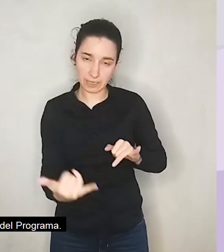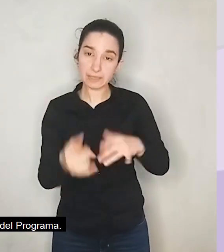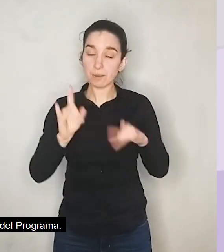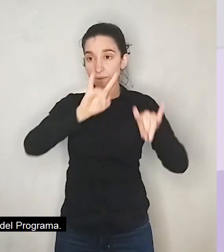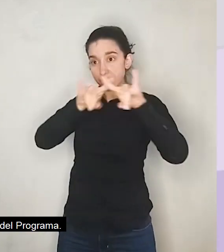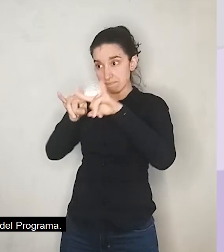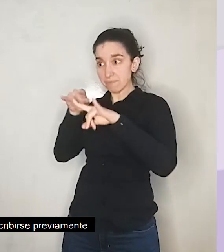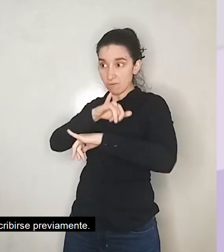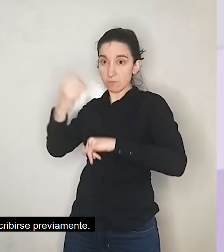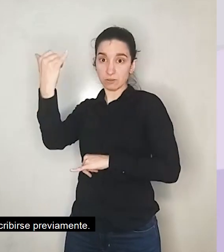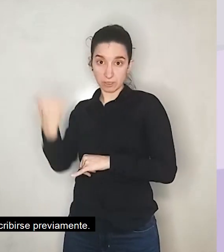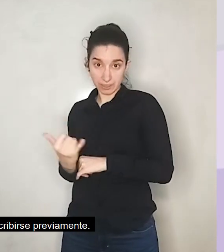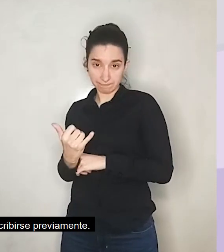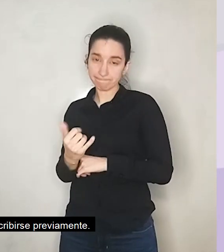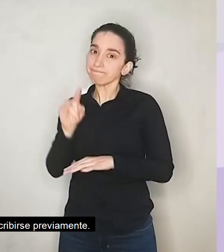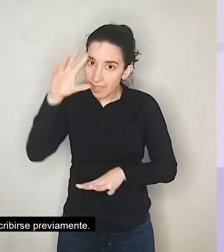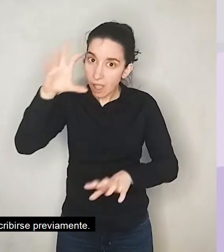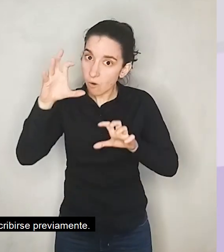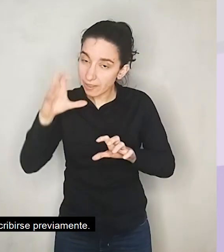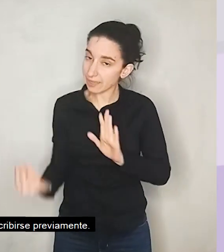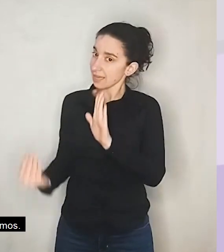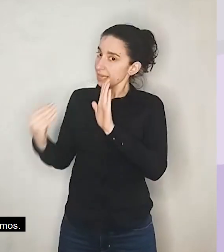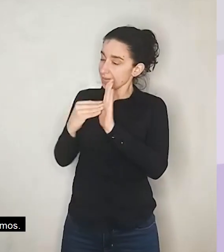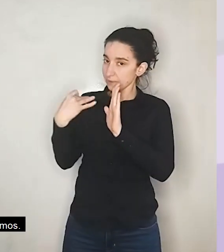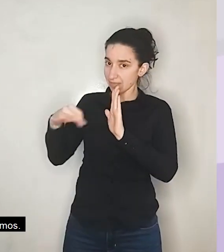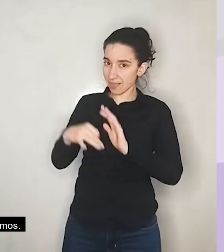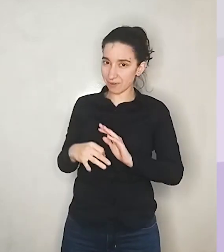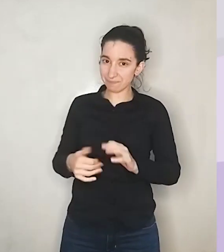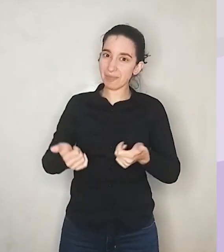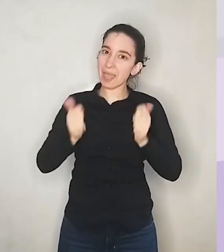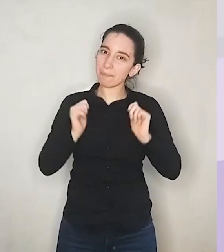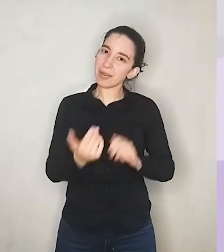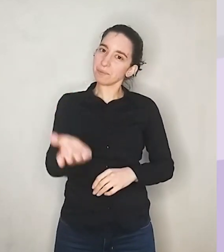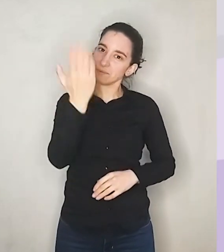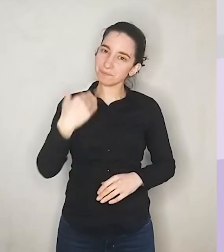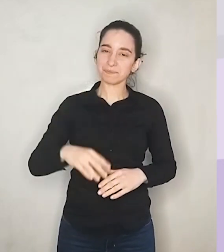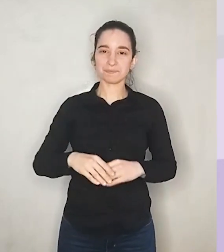del programa. Acordate que hay que inscribirse previamente. Te esperamos. ¡Gracias!